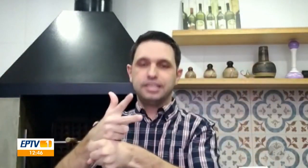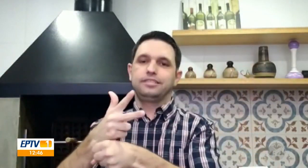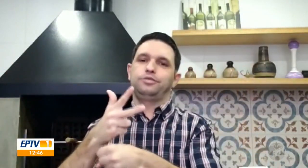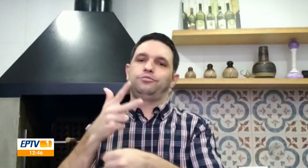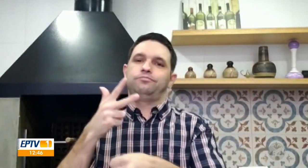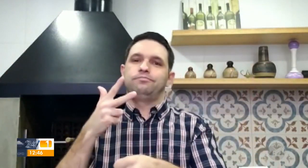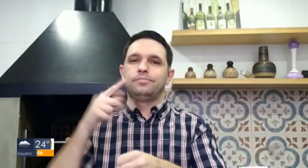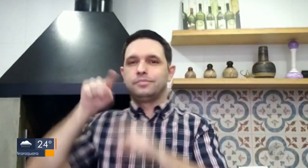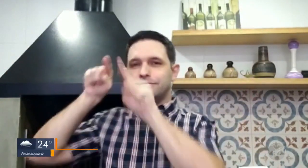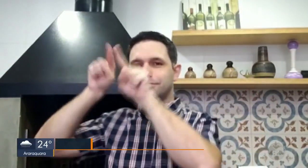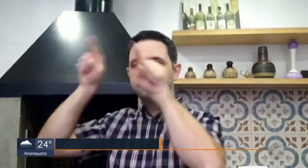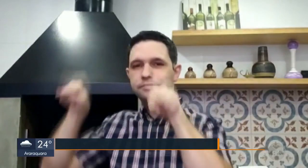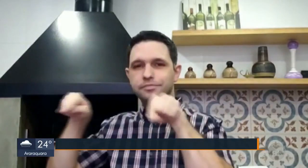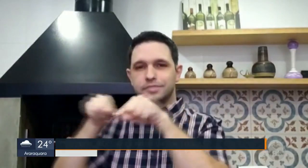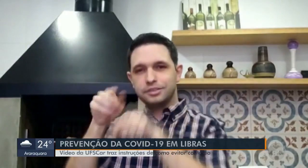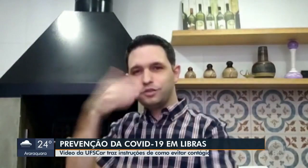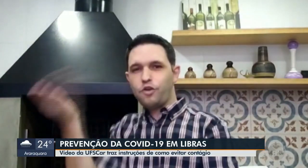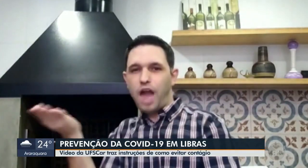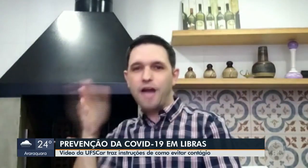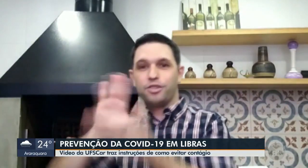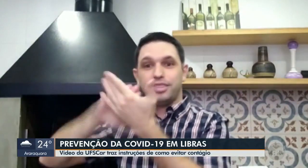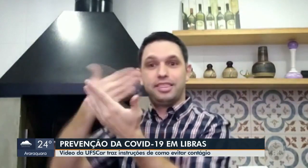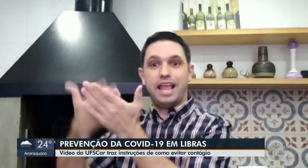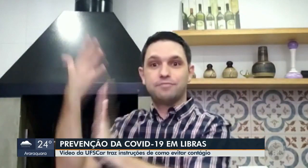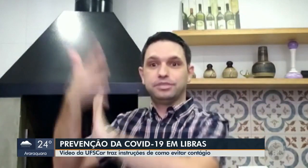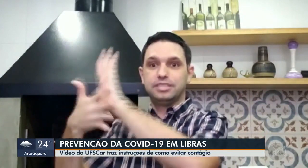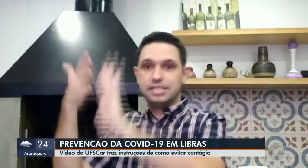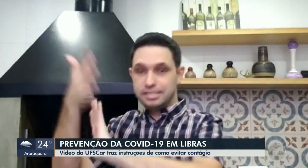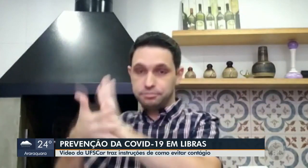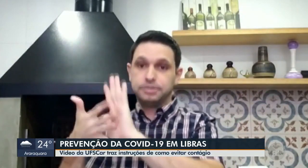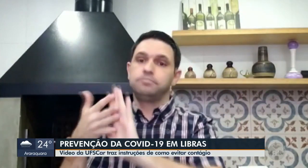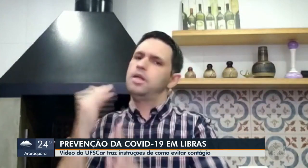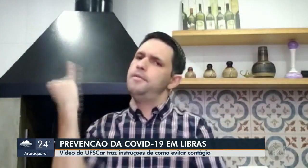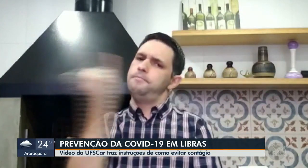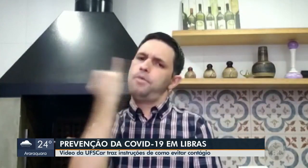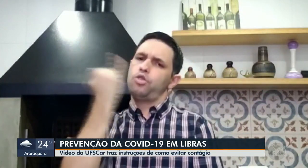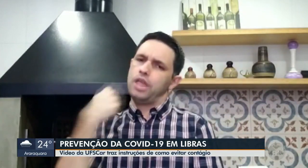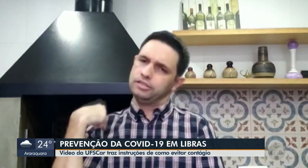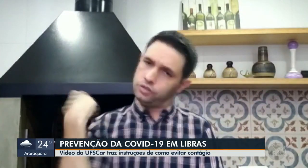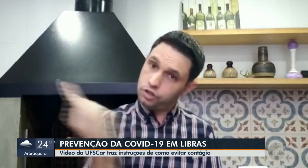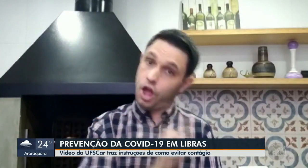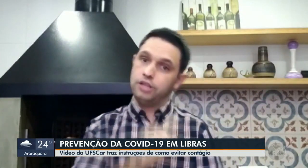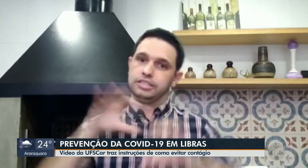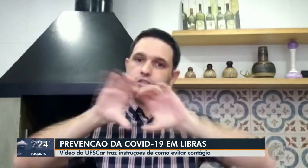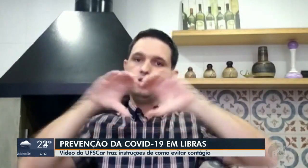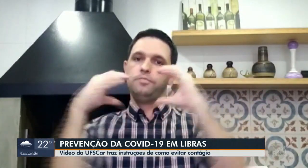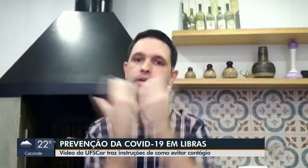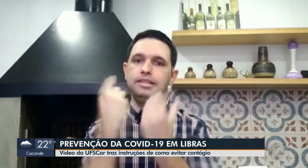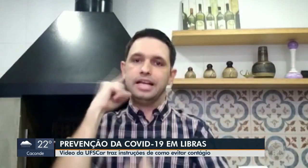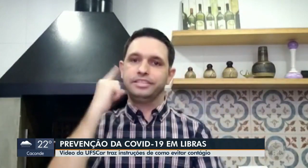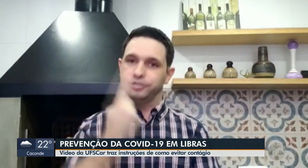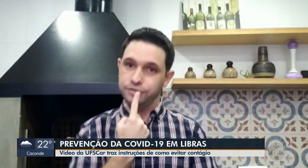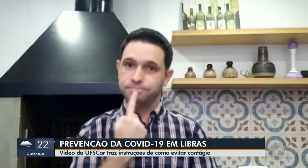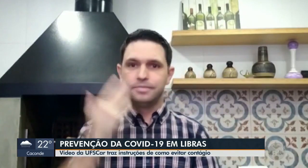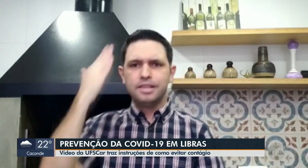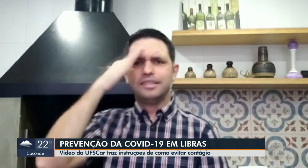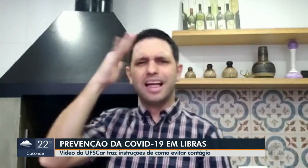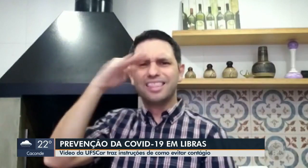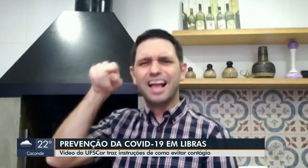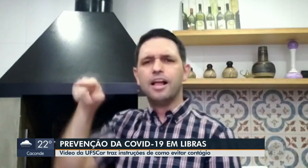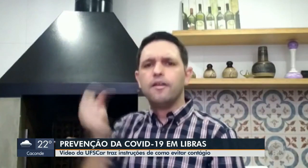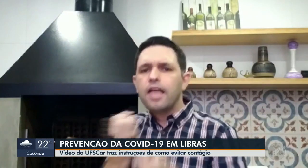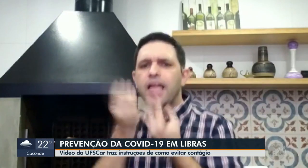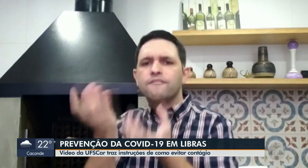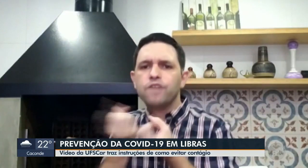informações em vídeo, com intérprete de libras realizado pela UFSCar, é muito importante para nós da comunidade surda,